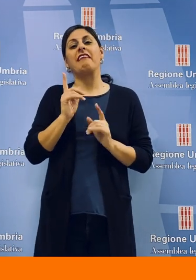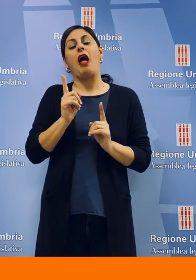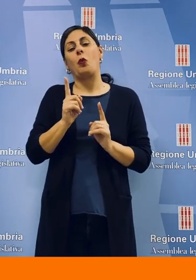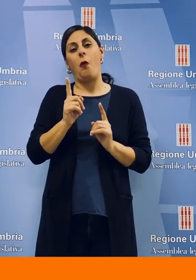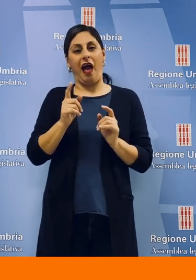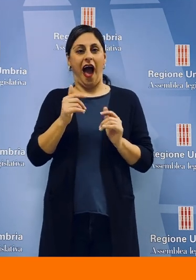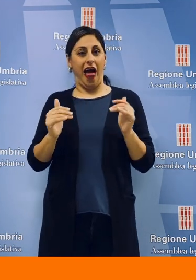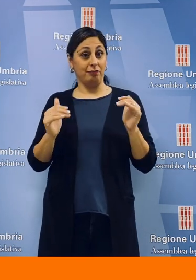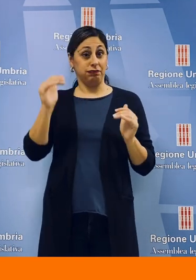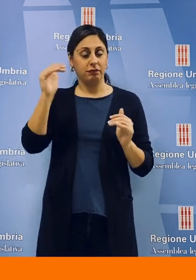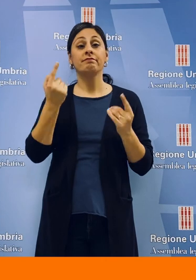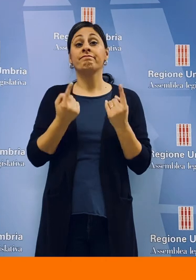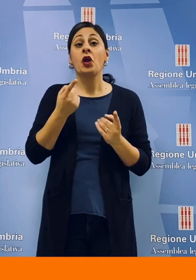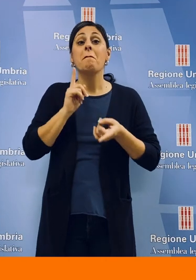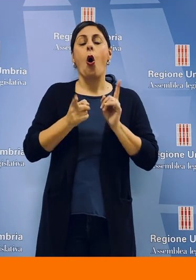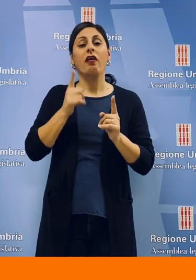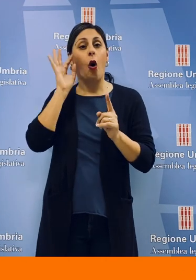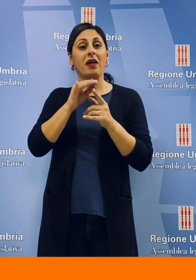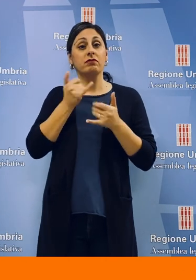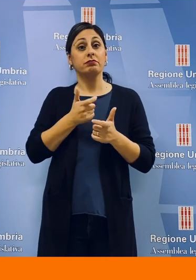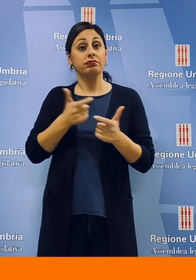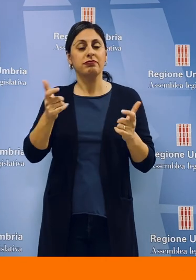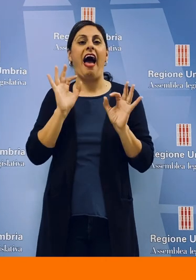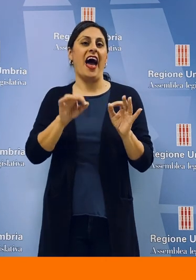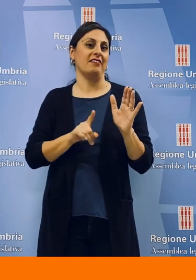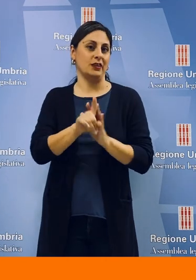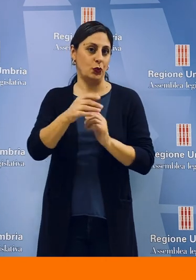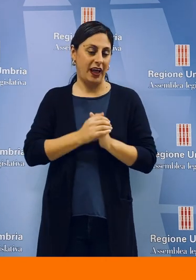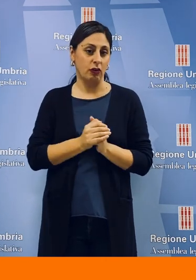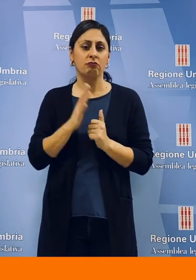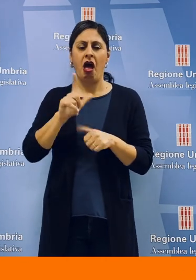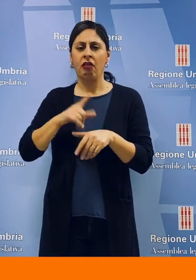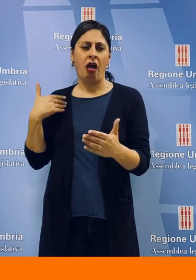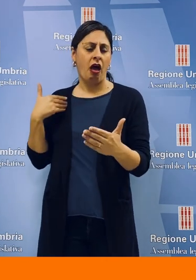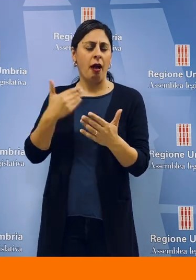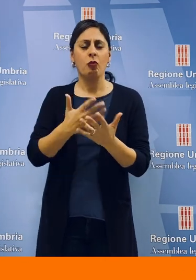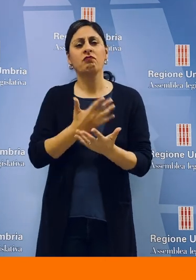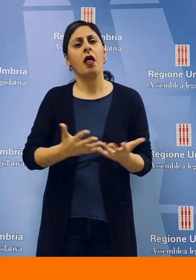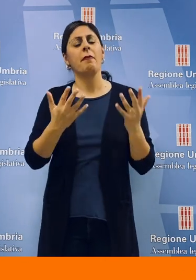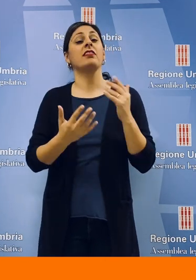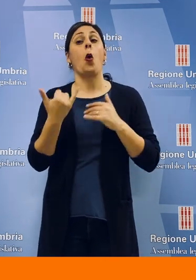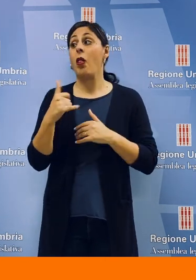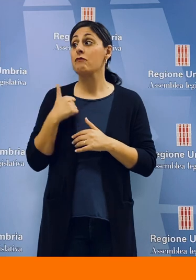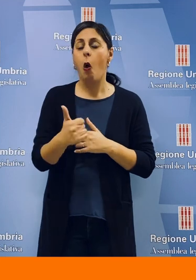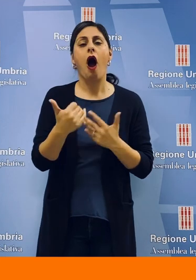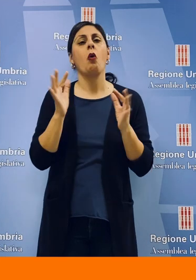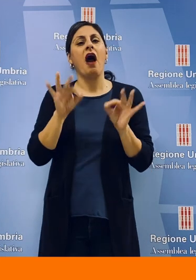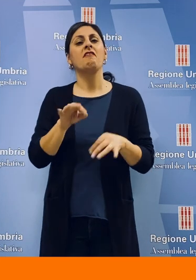sulla natalità inizino a fare effetto. Ma dopo molto tempo, per la prima volta, nell'ultimo anno si registrano 2.000 residenti in più,